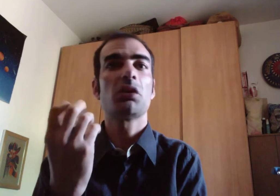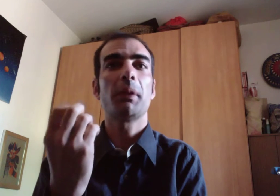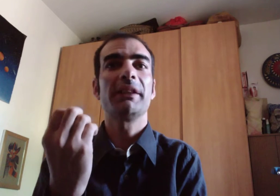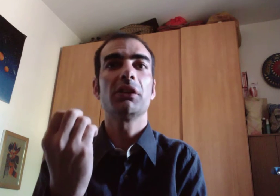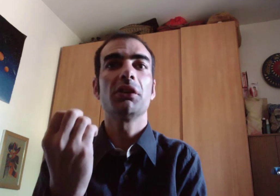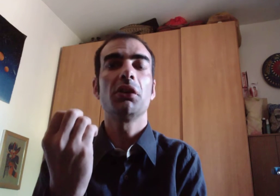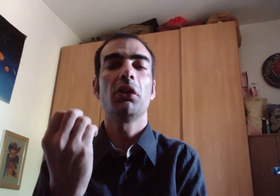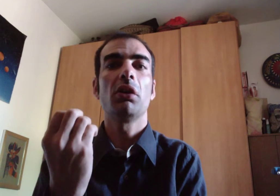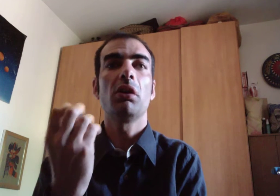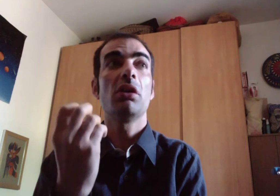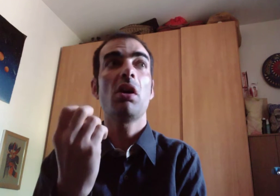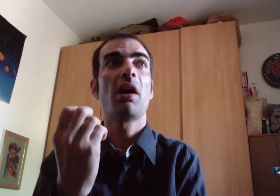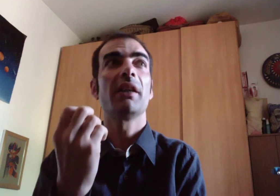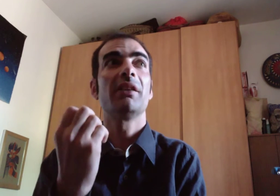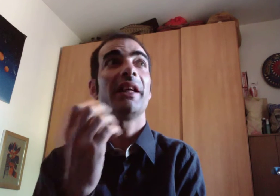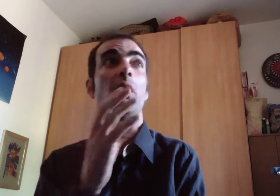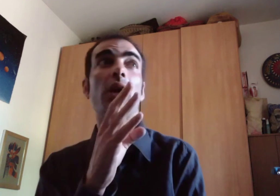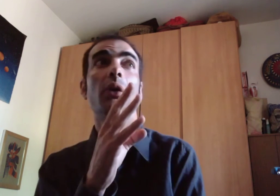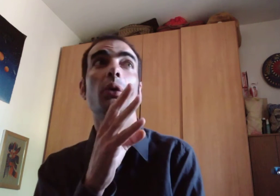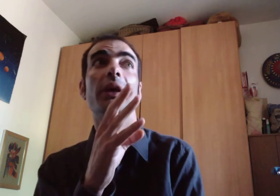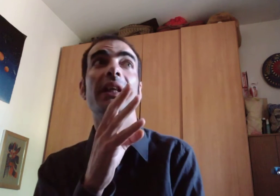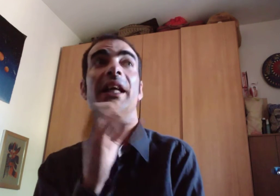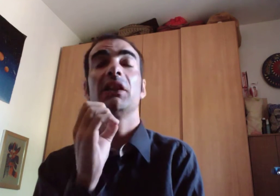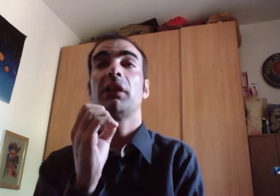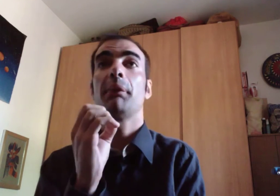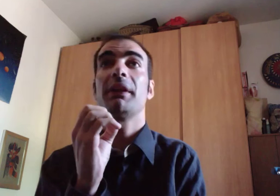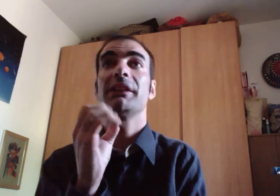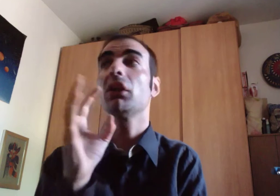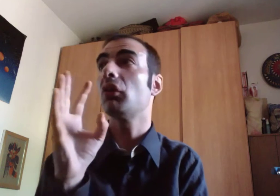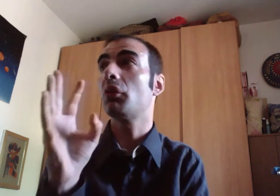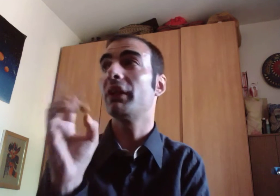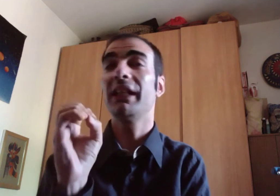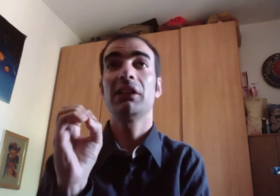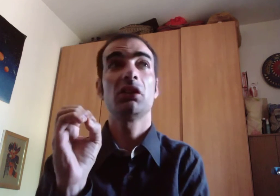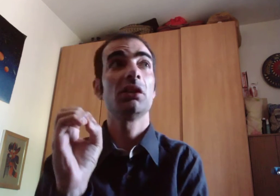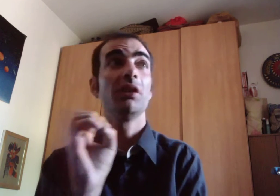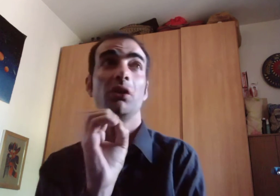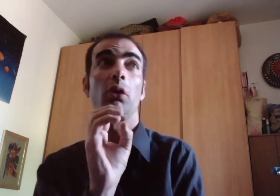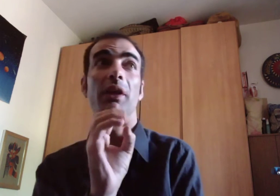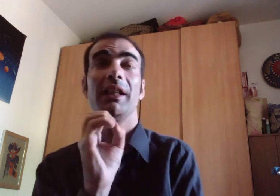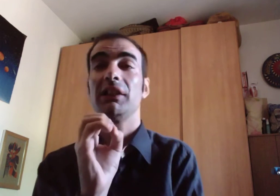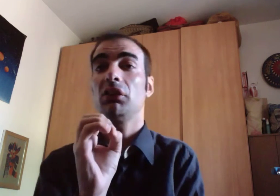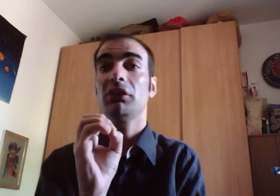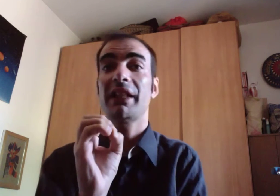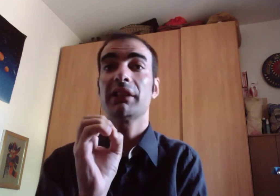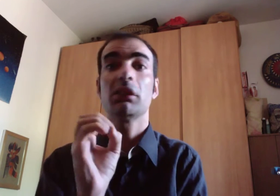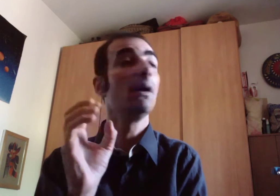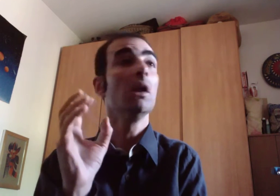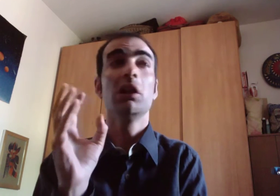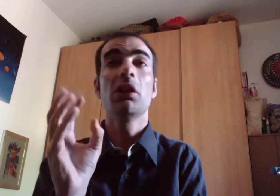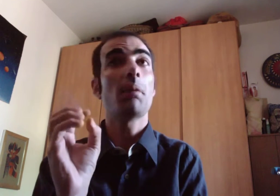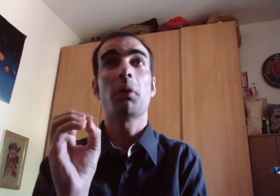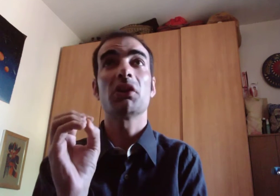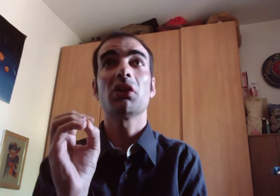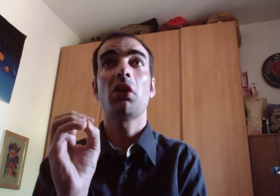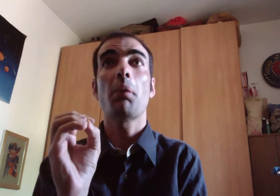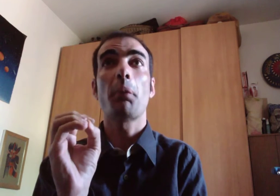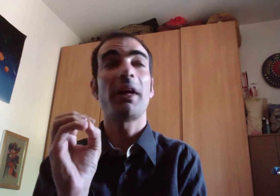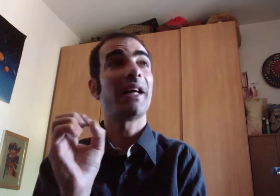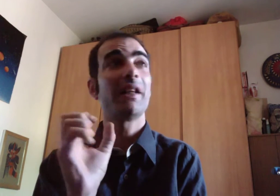spesso dicono no a te o a quell'altra persona quell'altro individuo quell'altro terzo non posso comprare